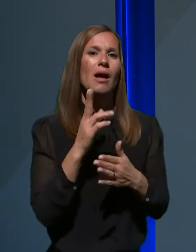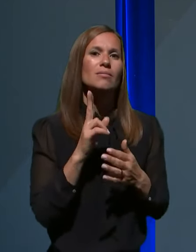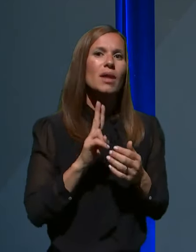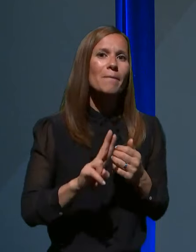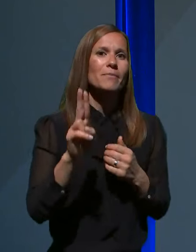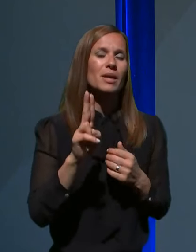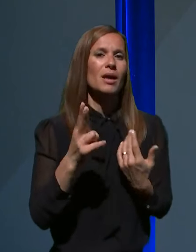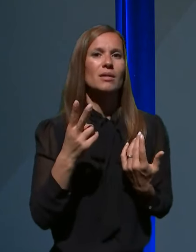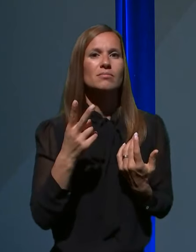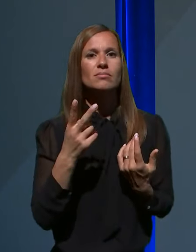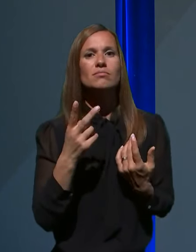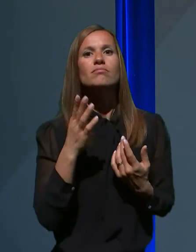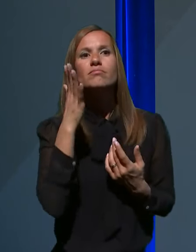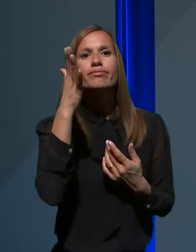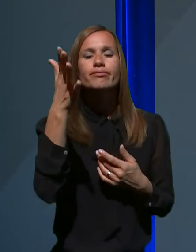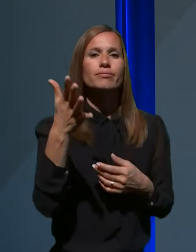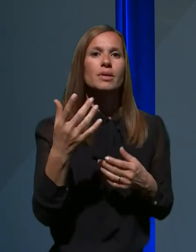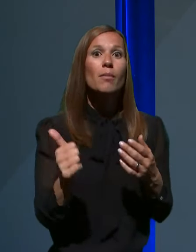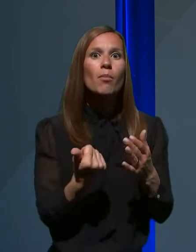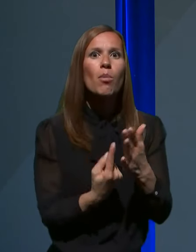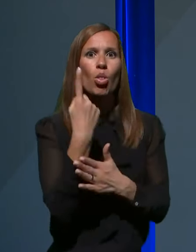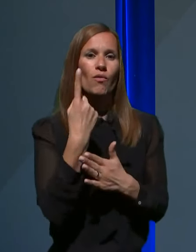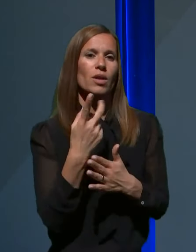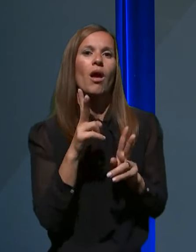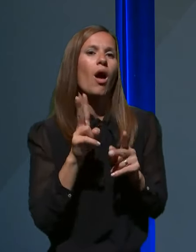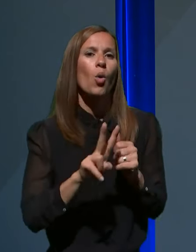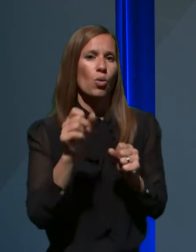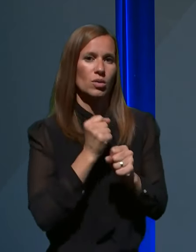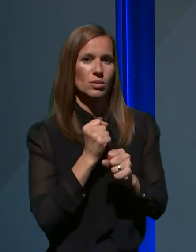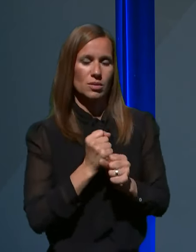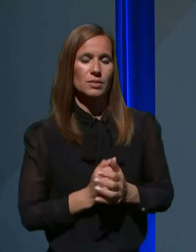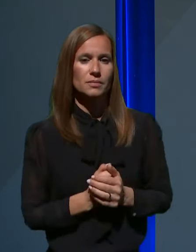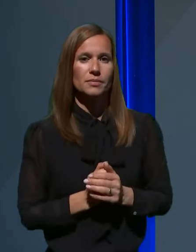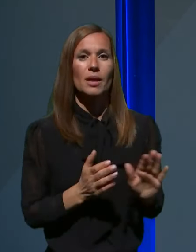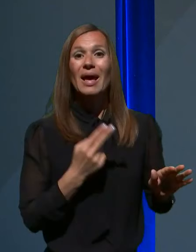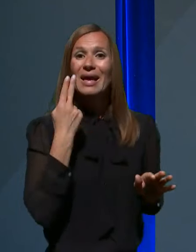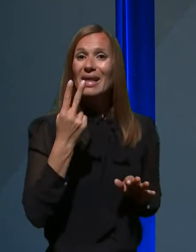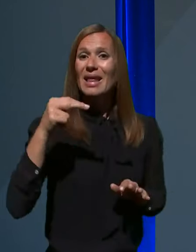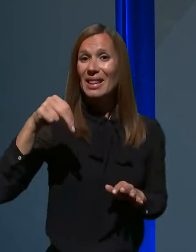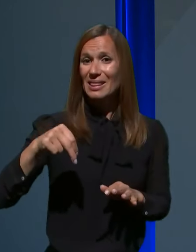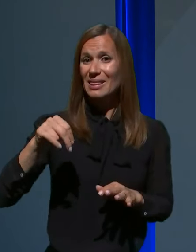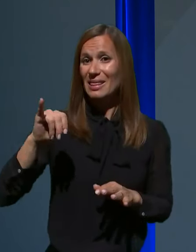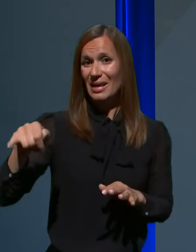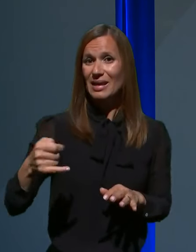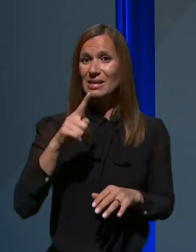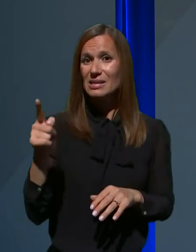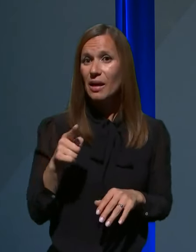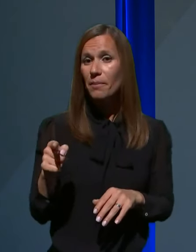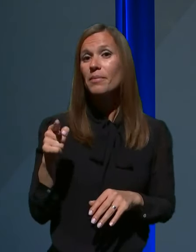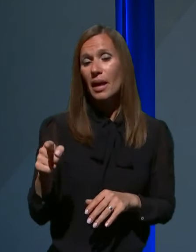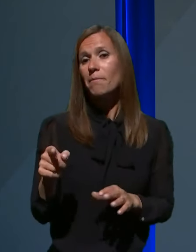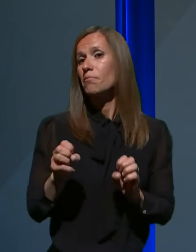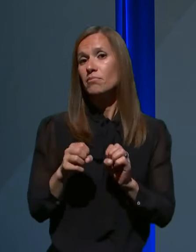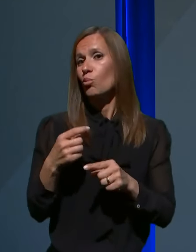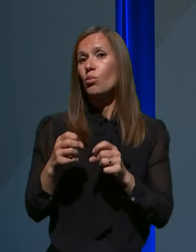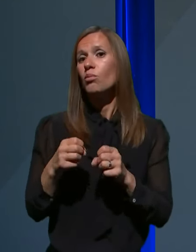vkolikor bi se to ponovilo. Zdaj, kar se tiče NJZ, za NJZ poteka razpis redan